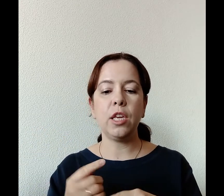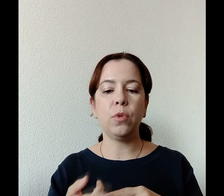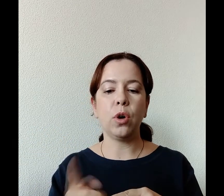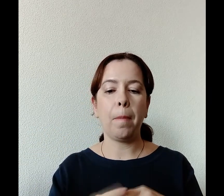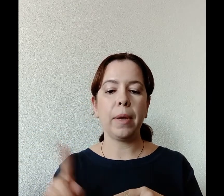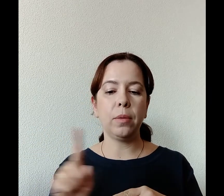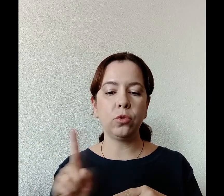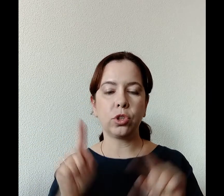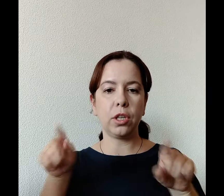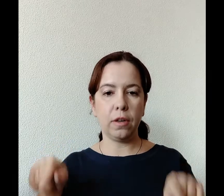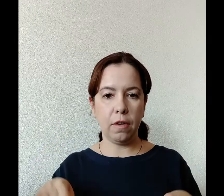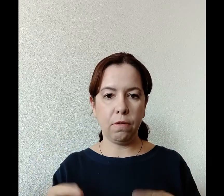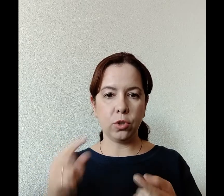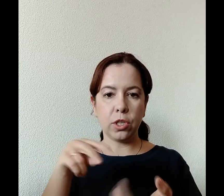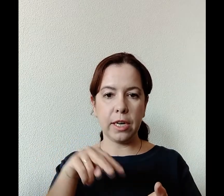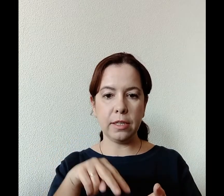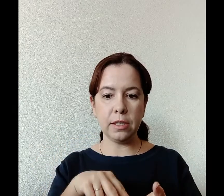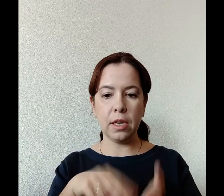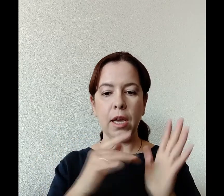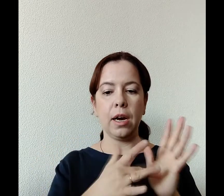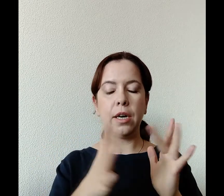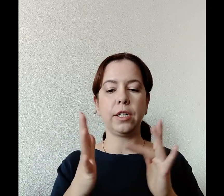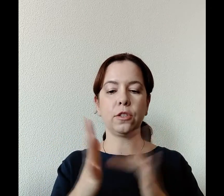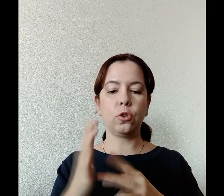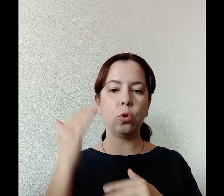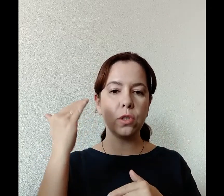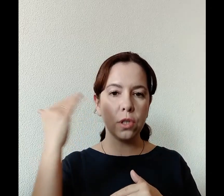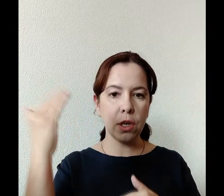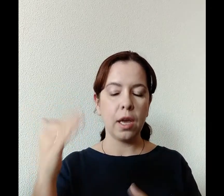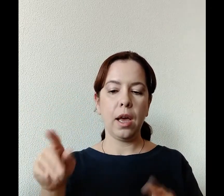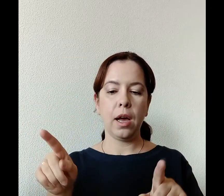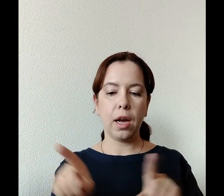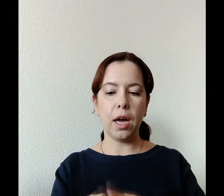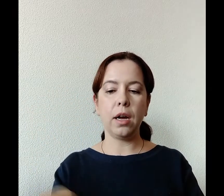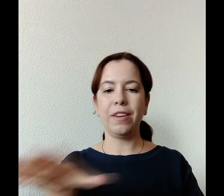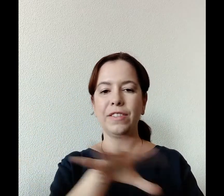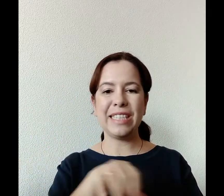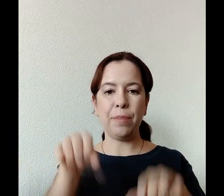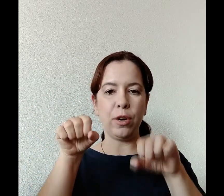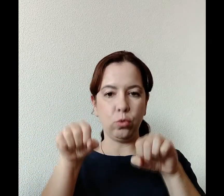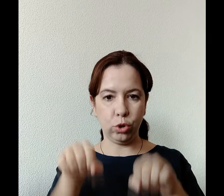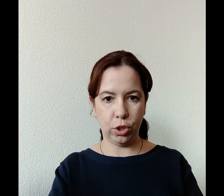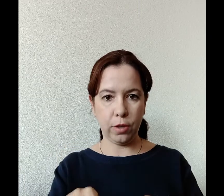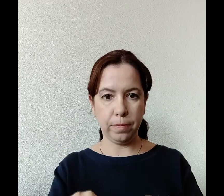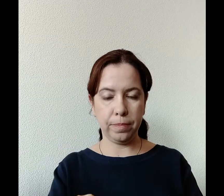ибо потому что воскрес Христос, как всемогущий».